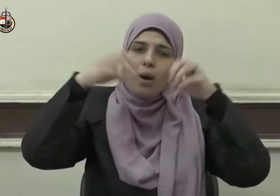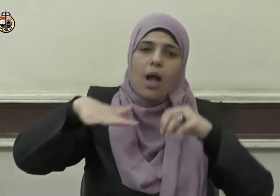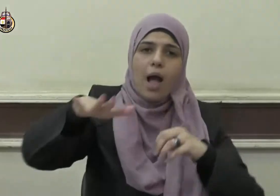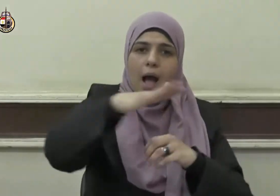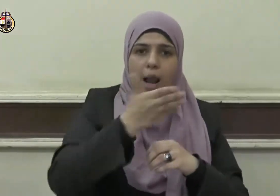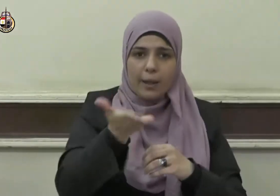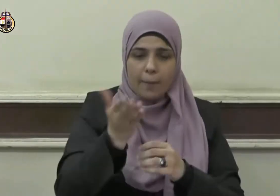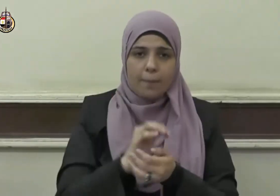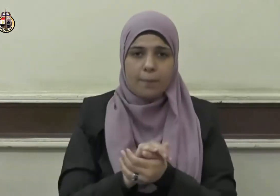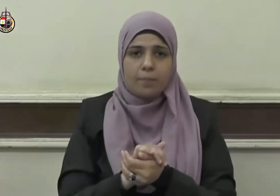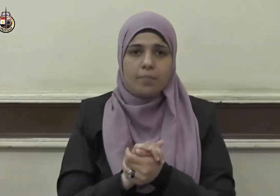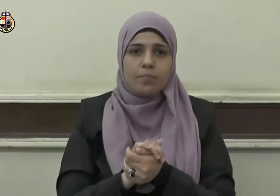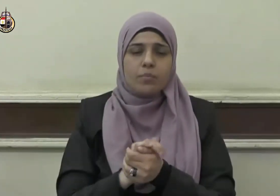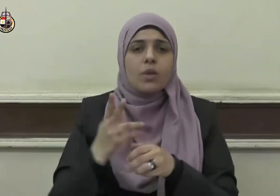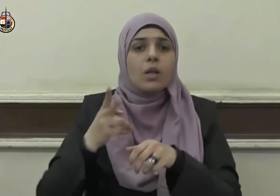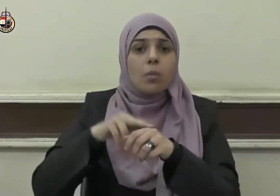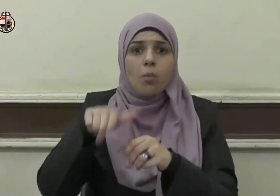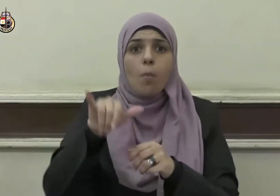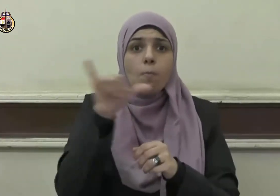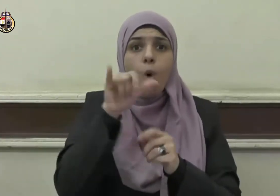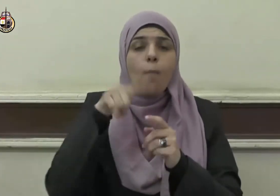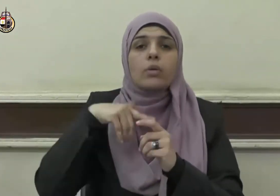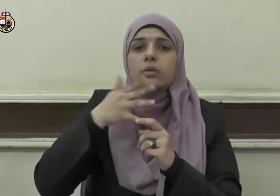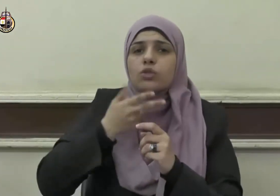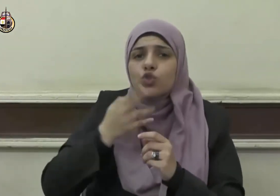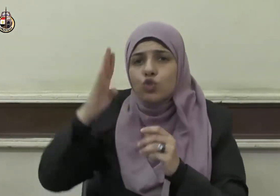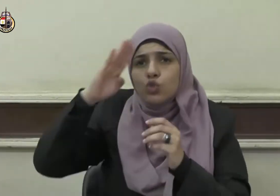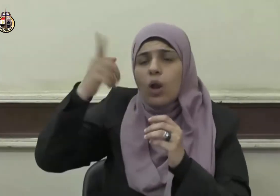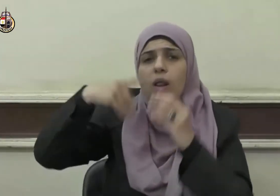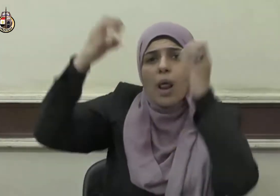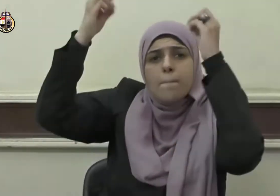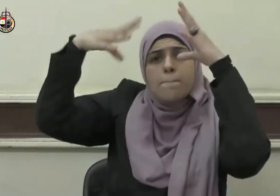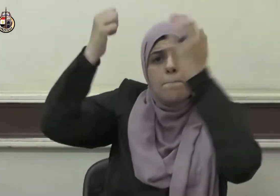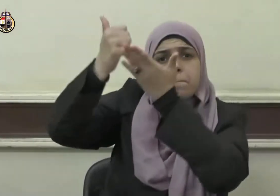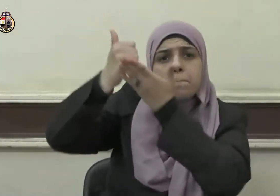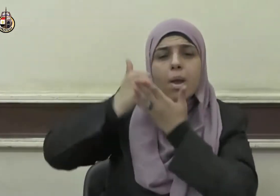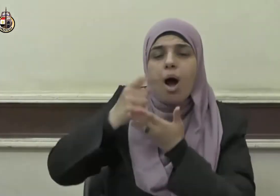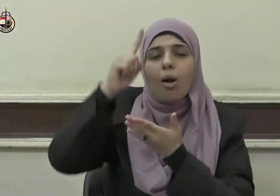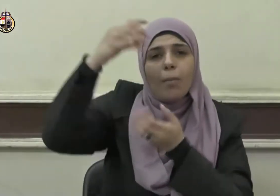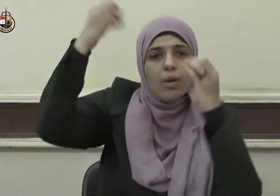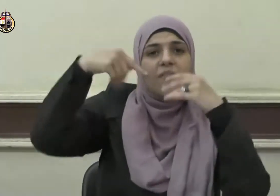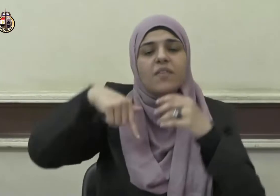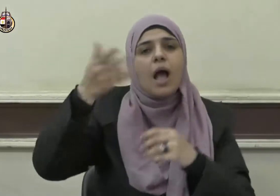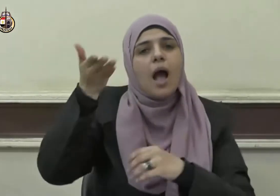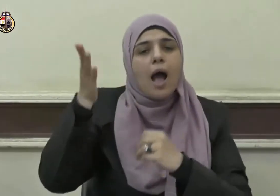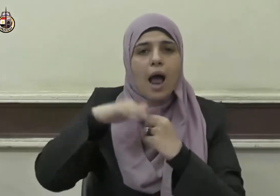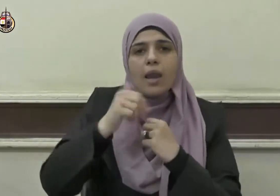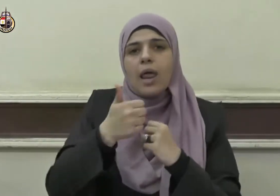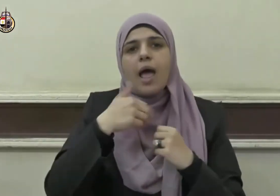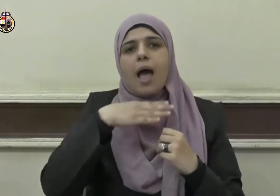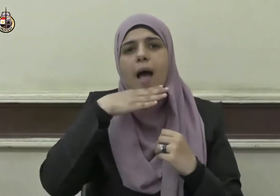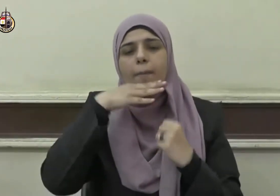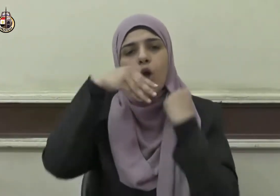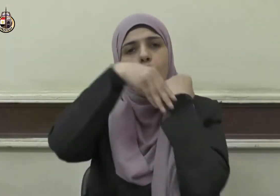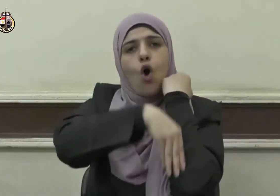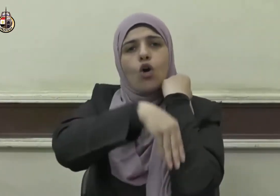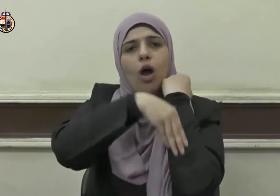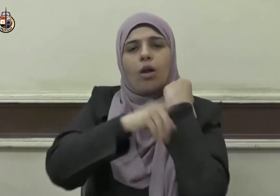بهذه الملحة الربانية فعن أبي هريرة رضي الله عنه قال